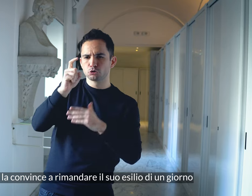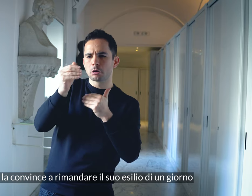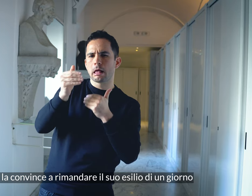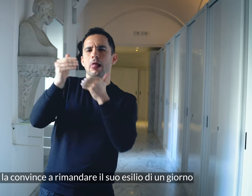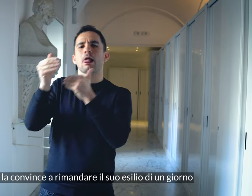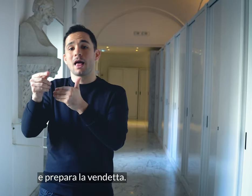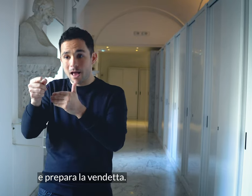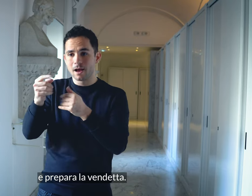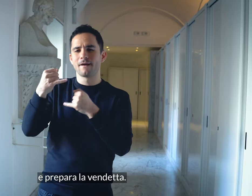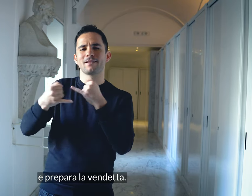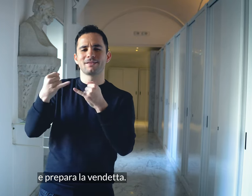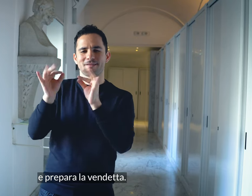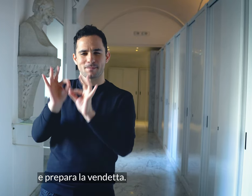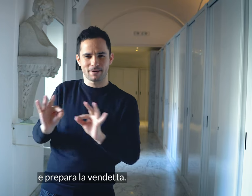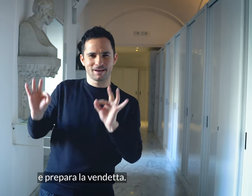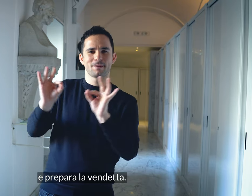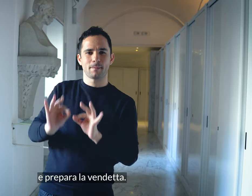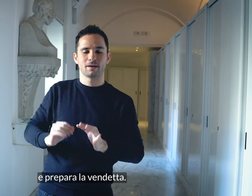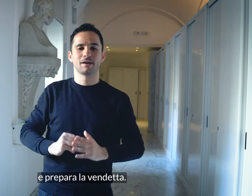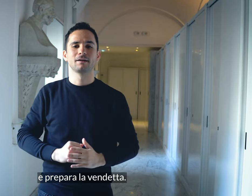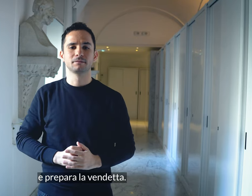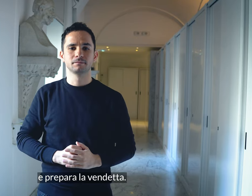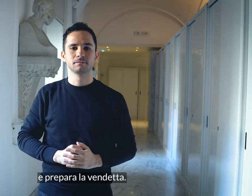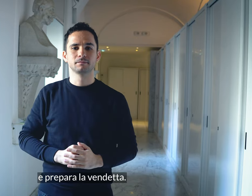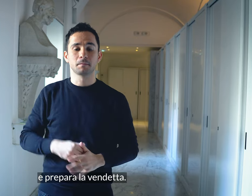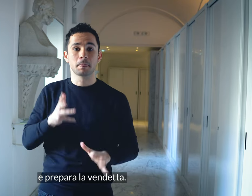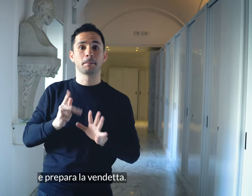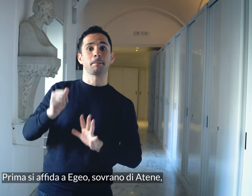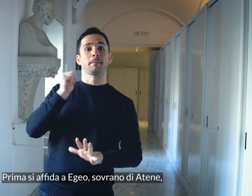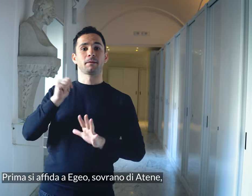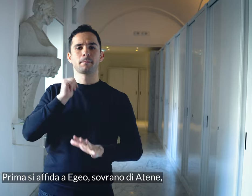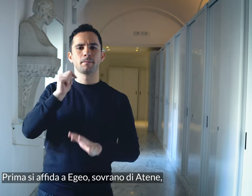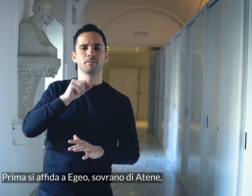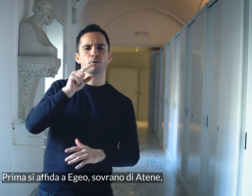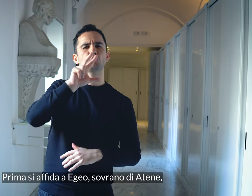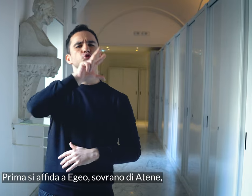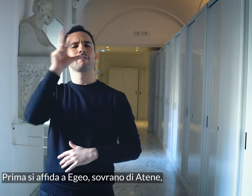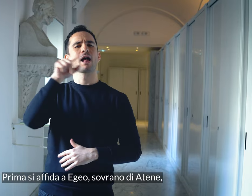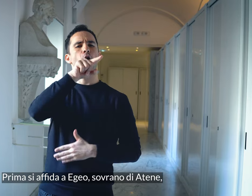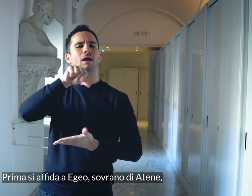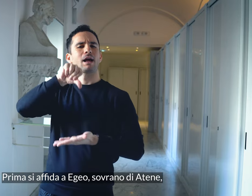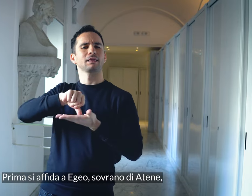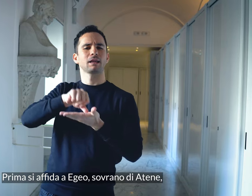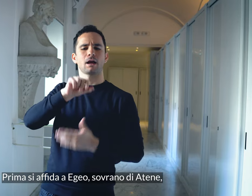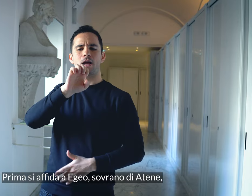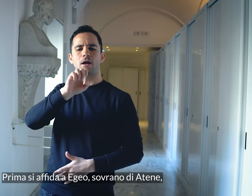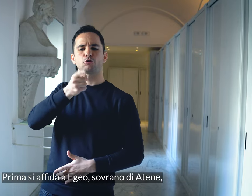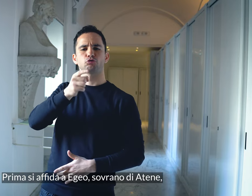giorno e prepara la vendetta. Prima si affida a Egeo, sovrano di